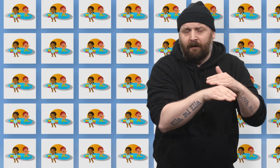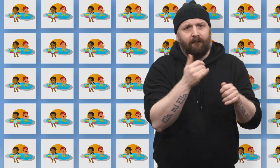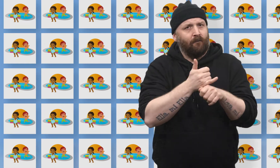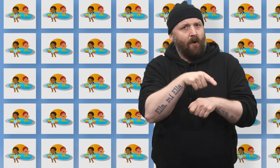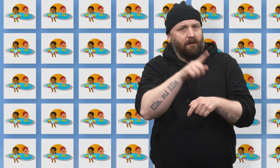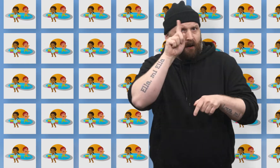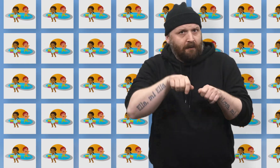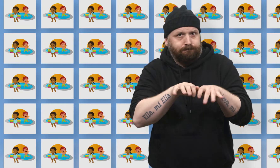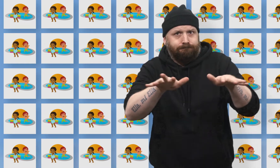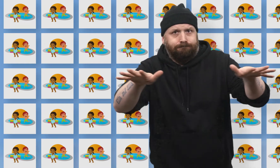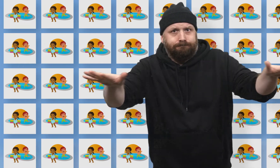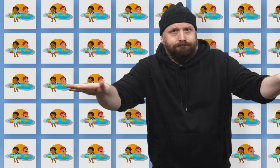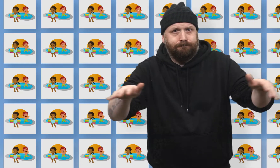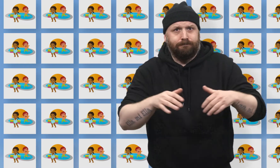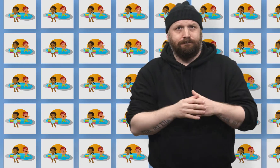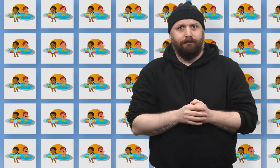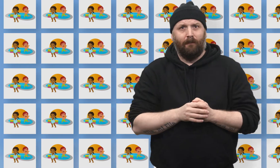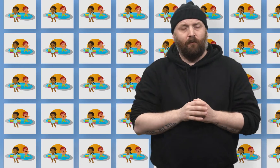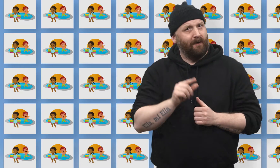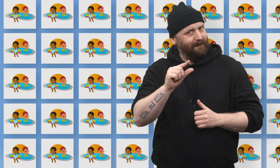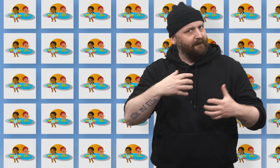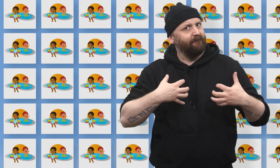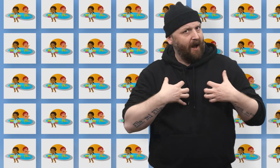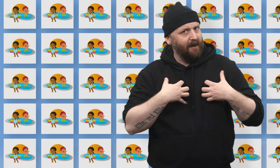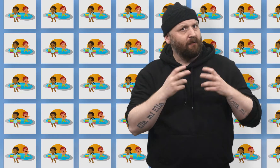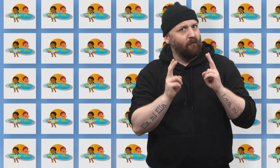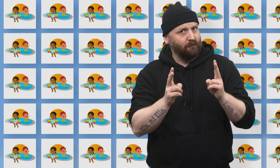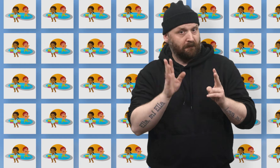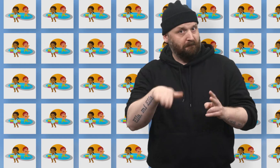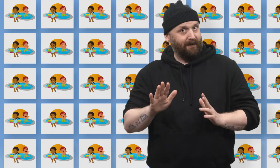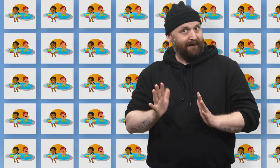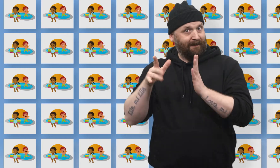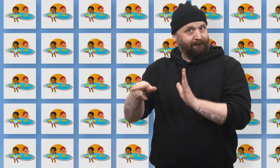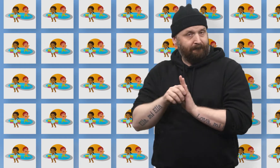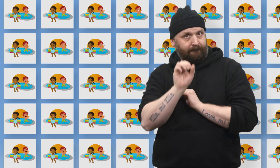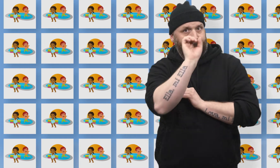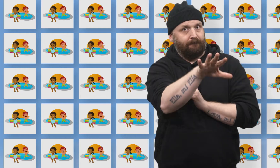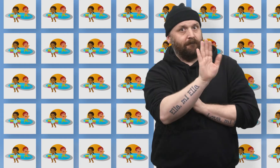lagres, hvordan de spres, eller farene ved å ha livet sitt der ute.